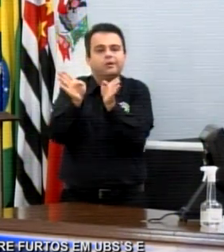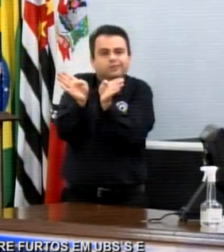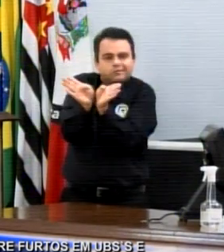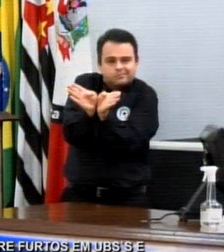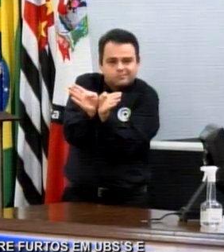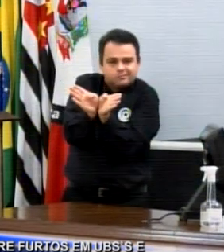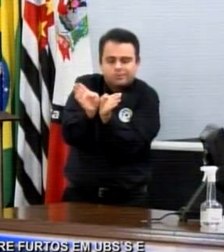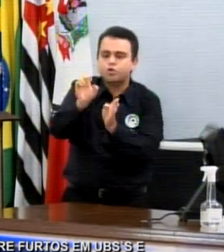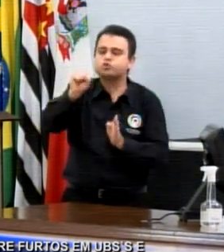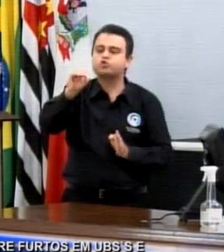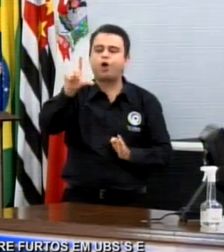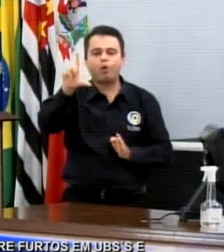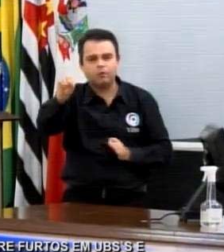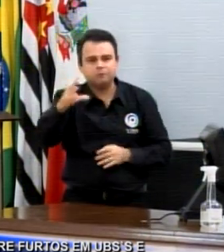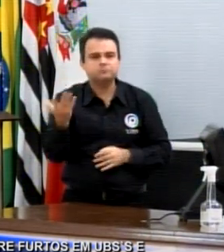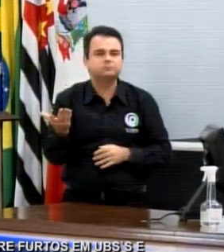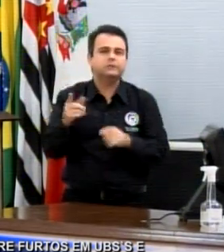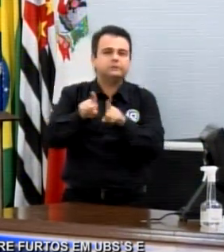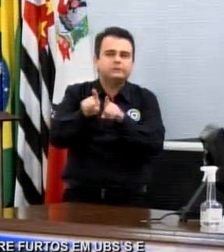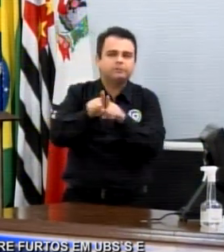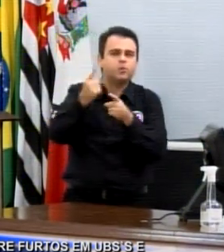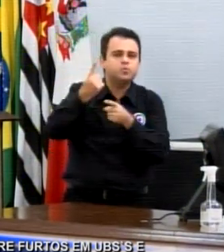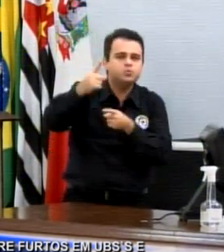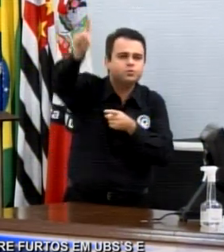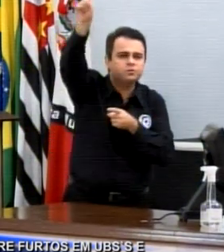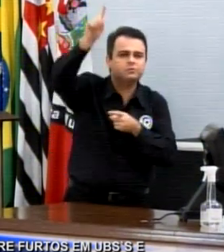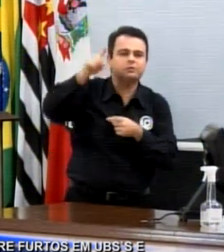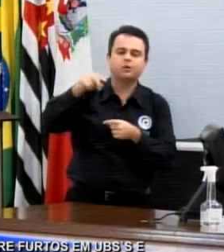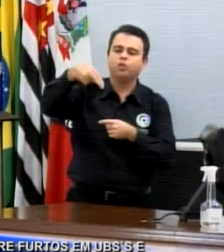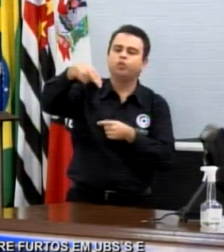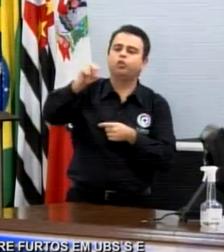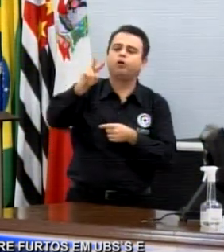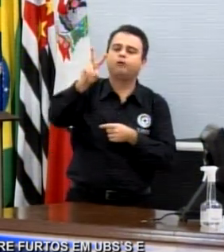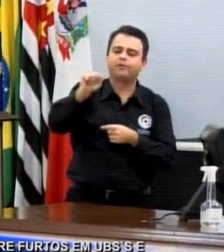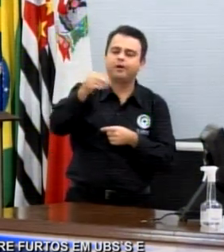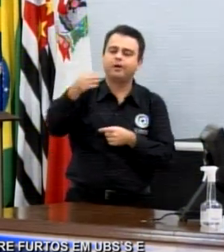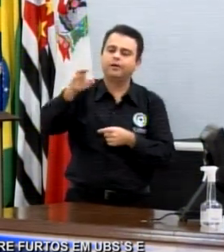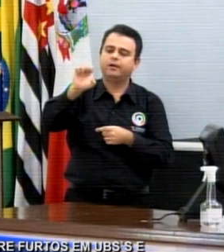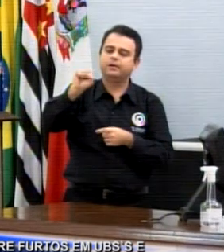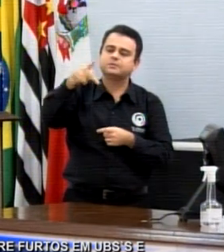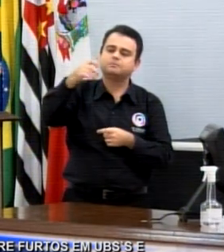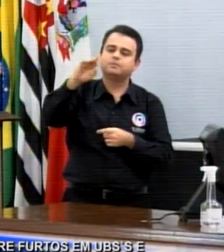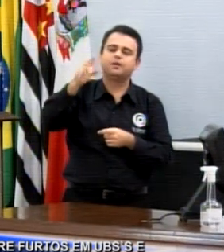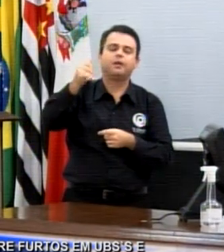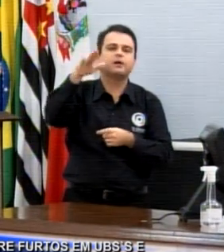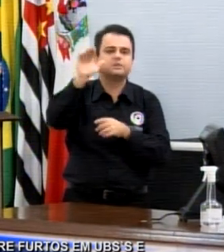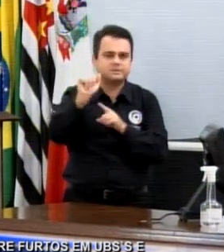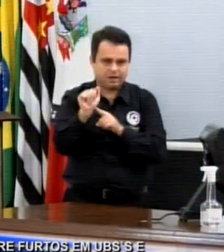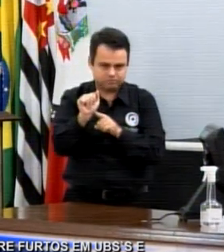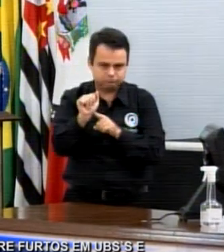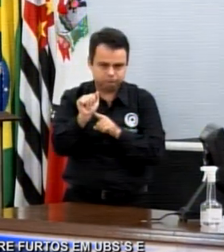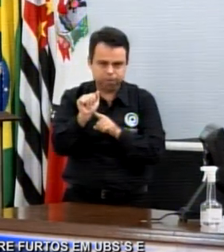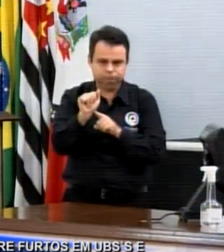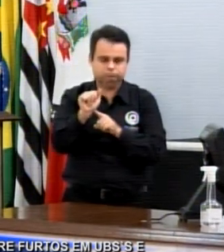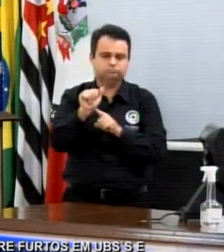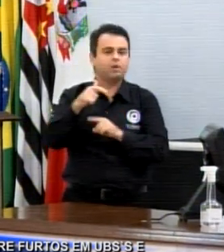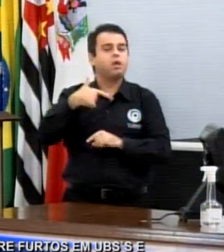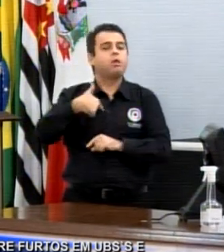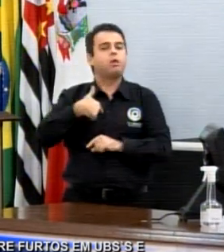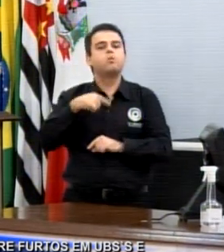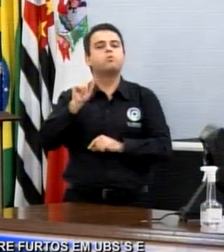Nova Esperança. E na véspera de feriado, eu faço a minha rota de todo dia de manhã, passar